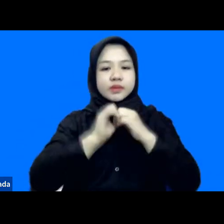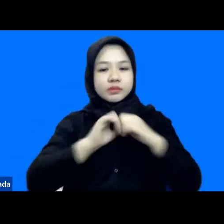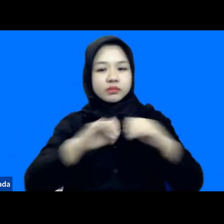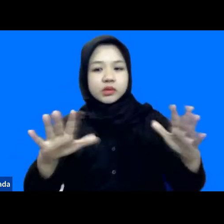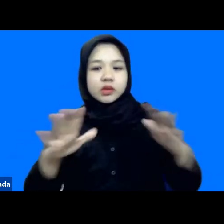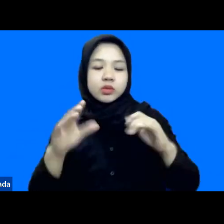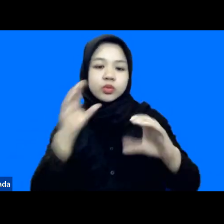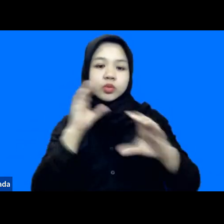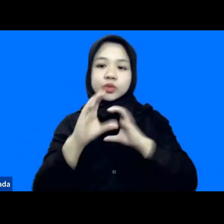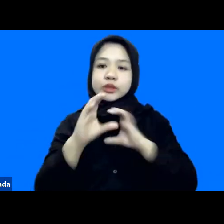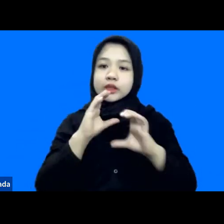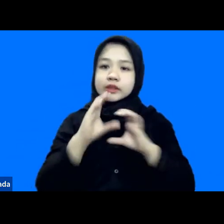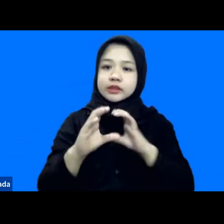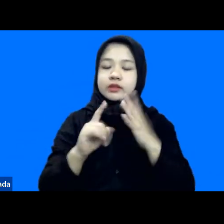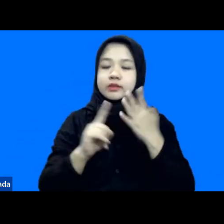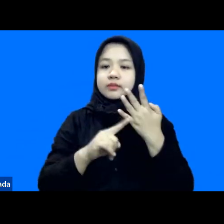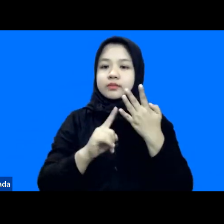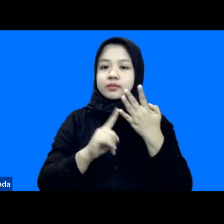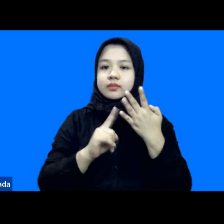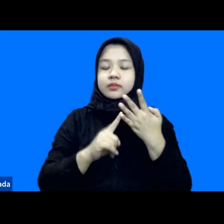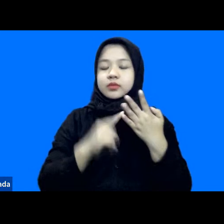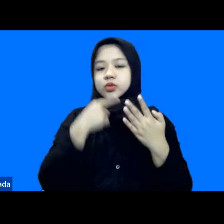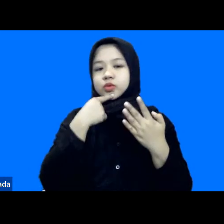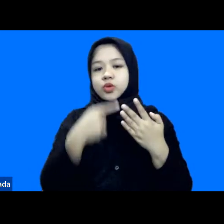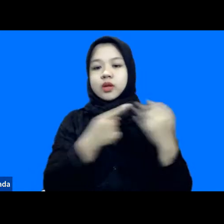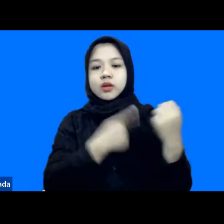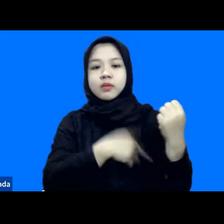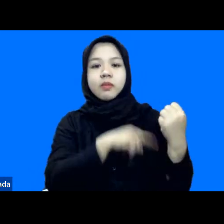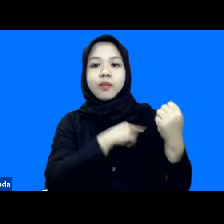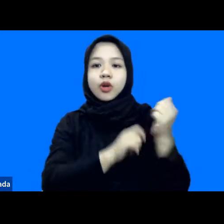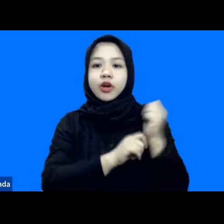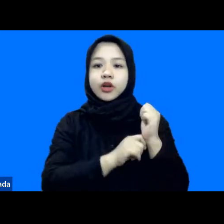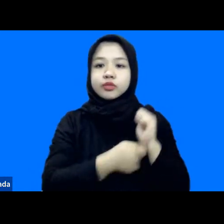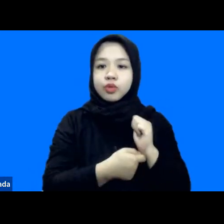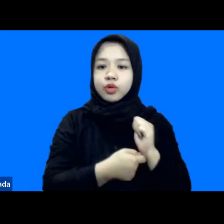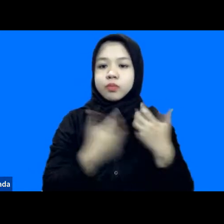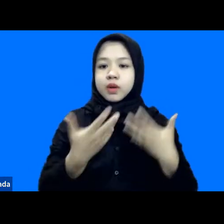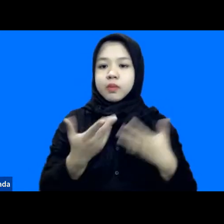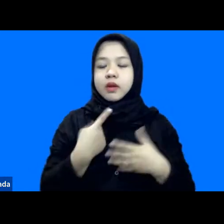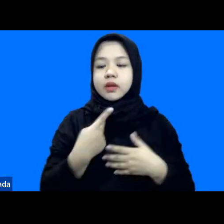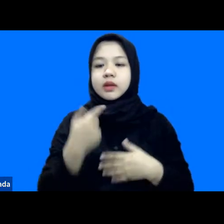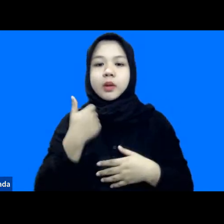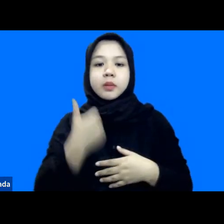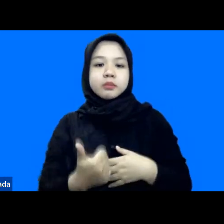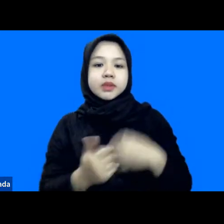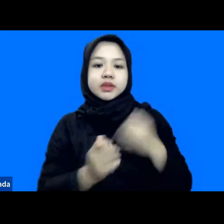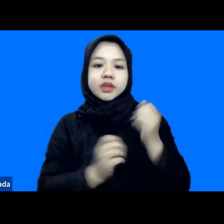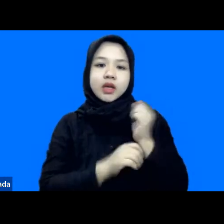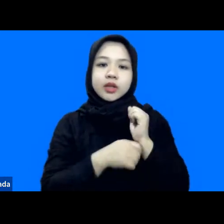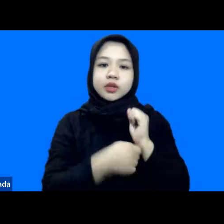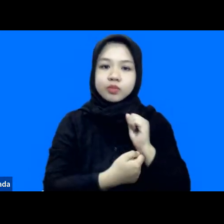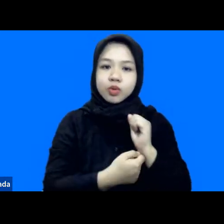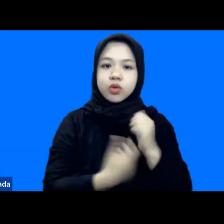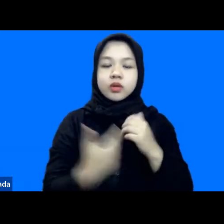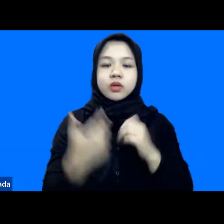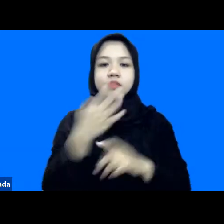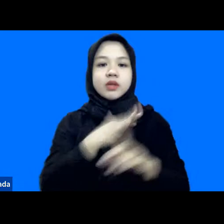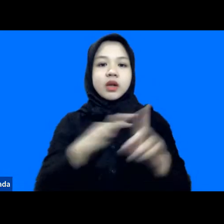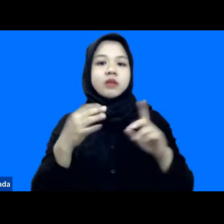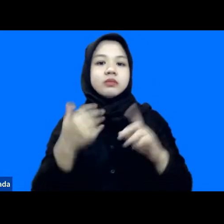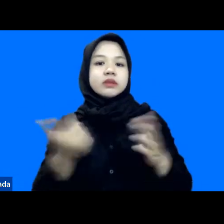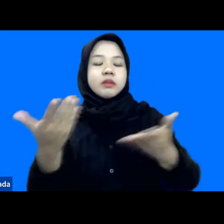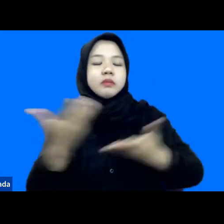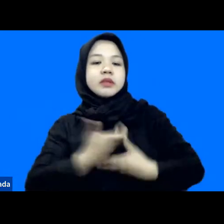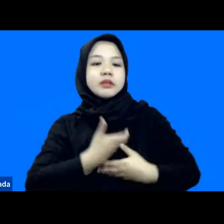komunikasi keempat terkait dengan kemampuan respon bagaimana kita bisa memberikan respon dan masyarakat bisa menerima